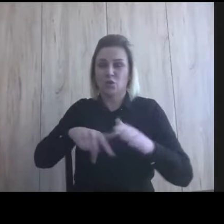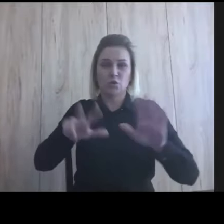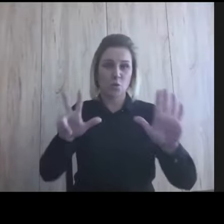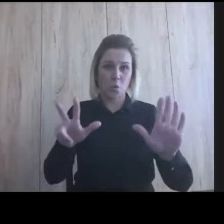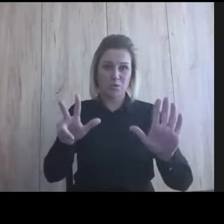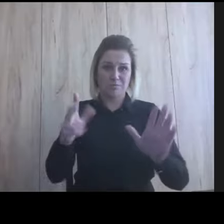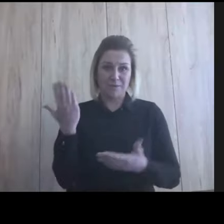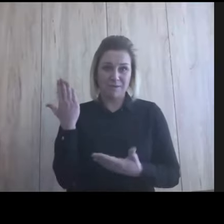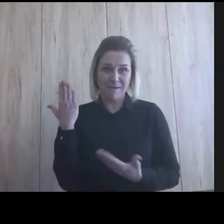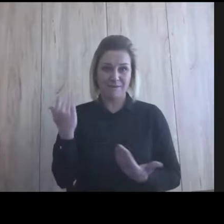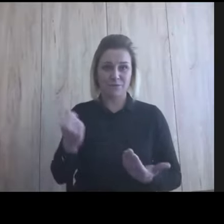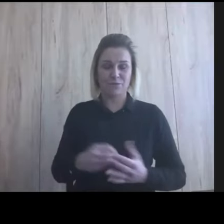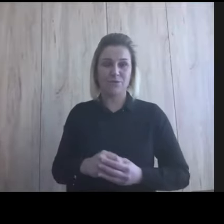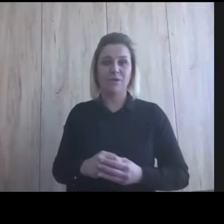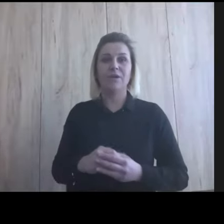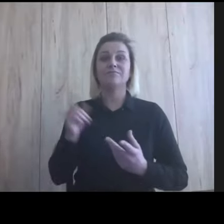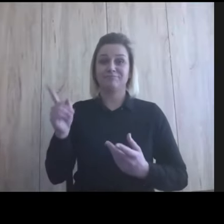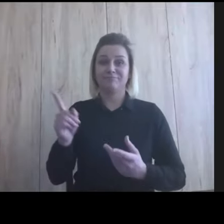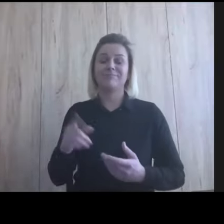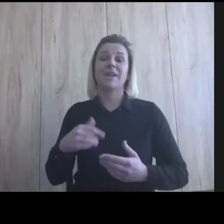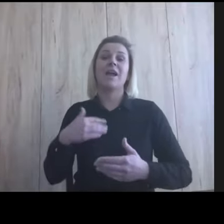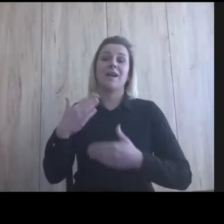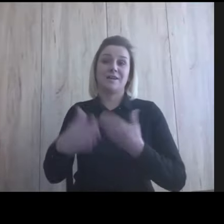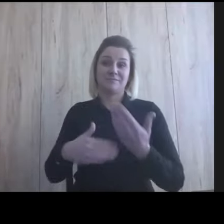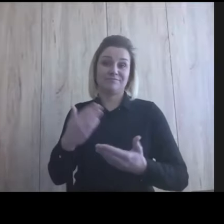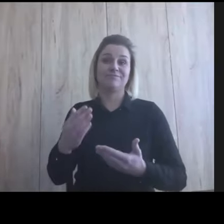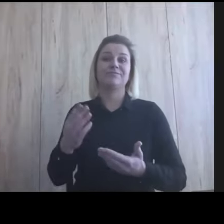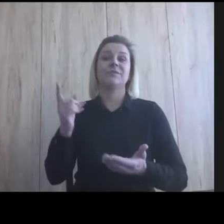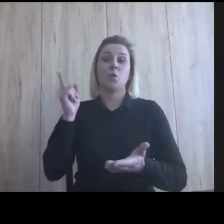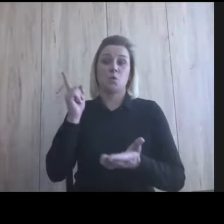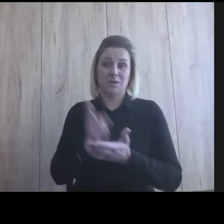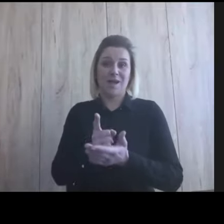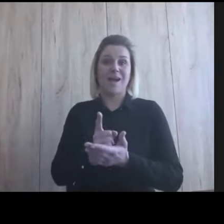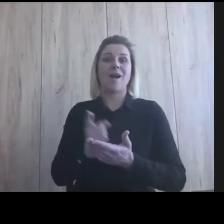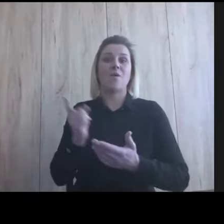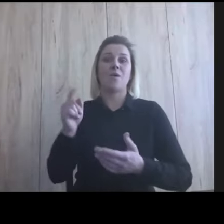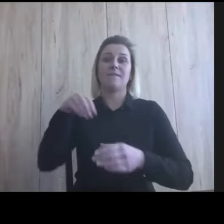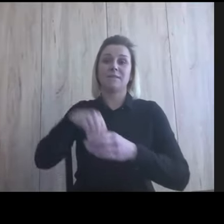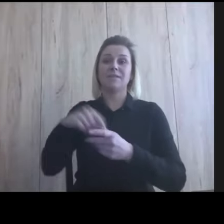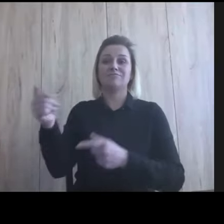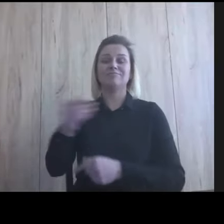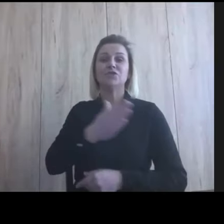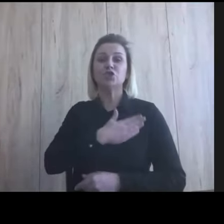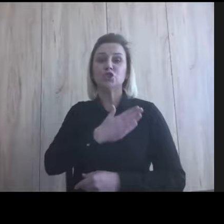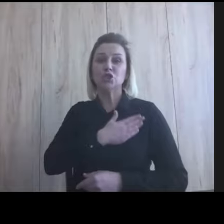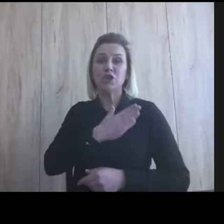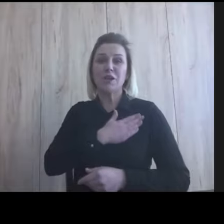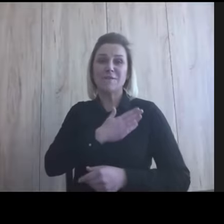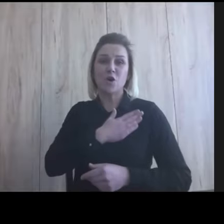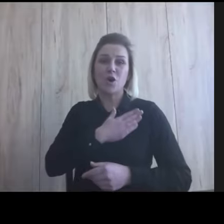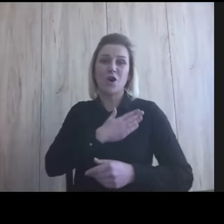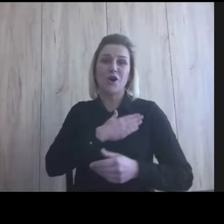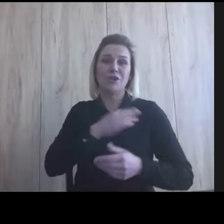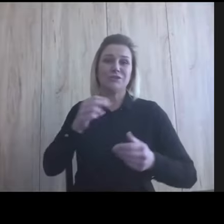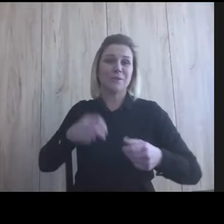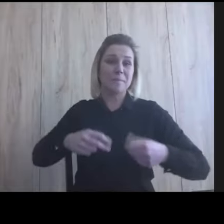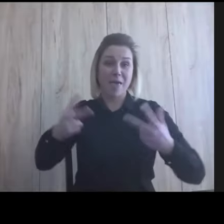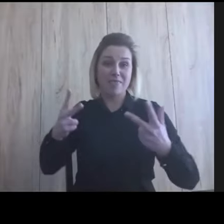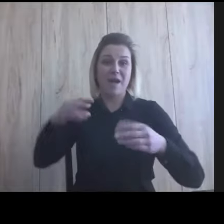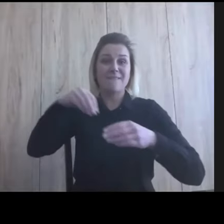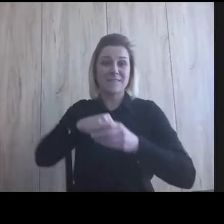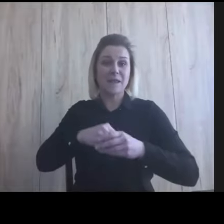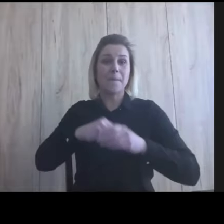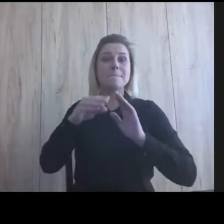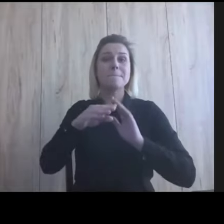Na szczęście trafiliśmy tutaj na życzliwość mediów i program Interwencja z Polsatu